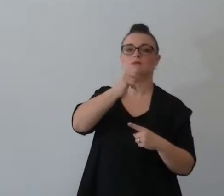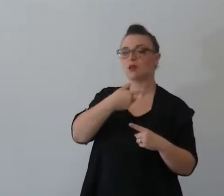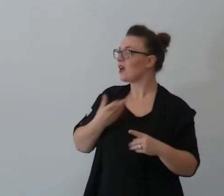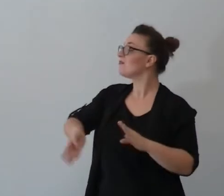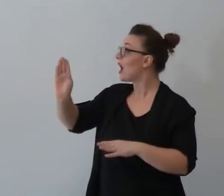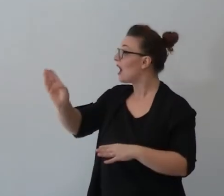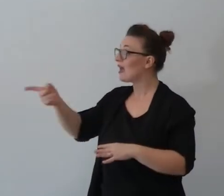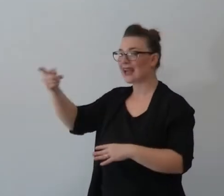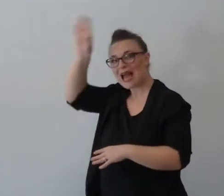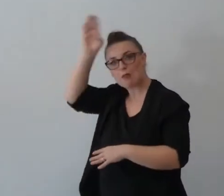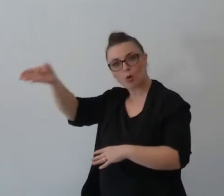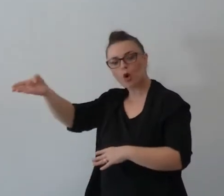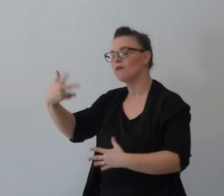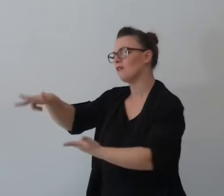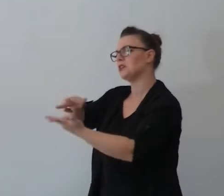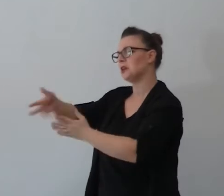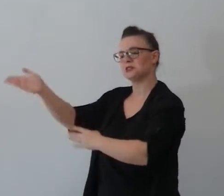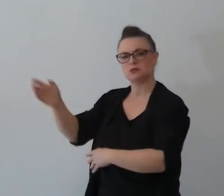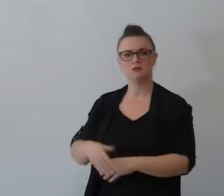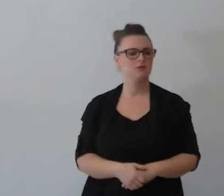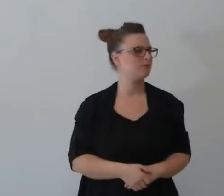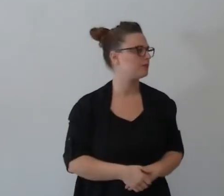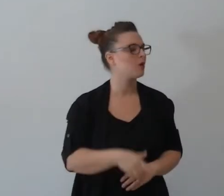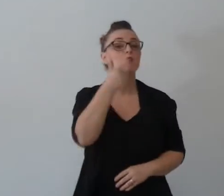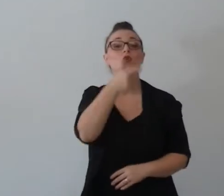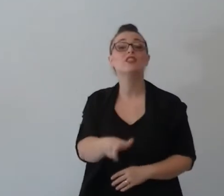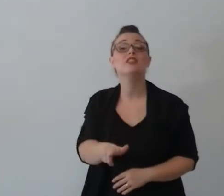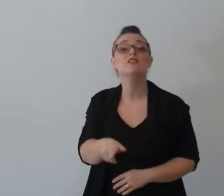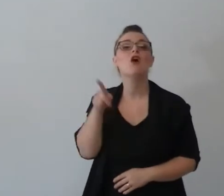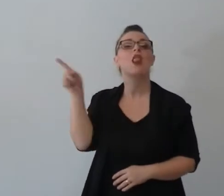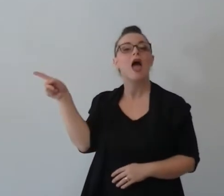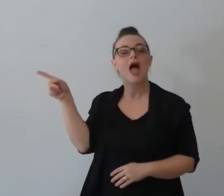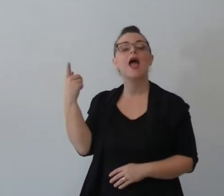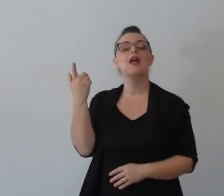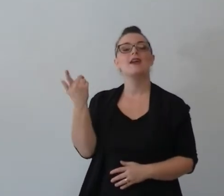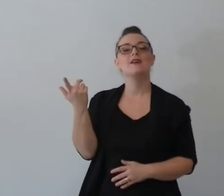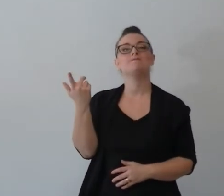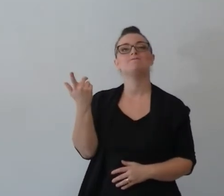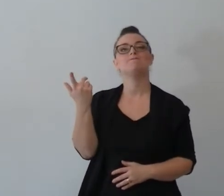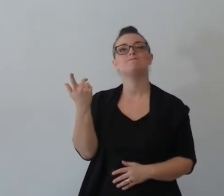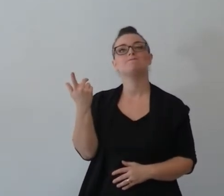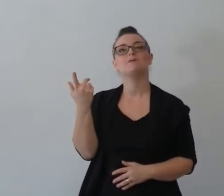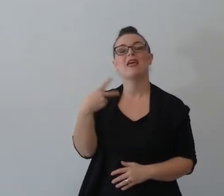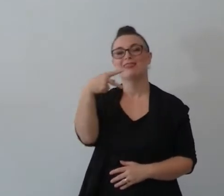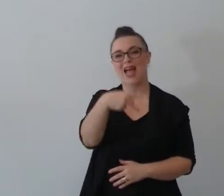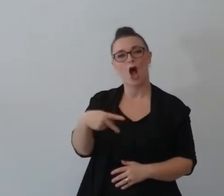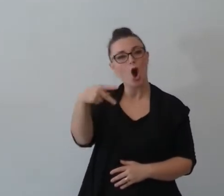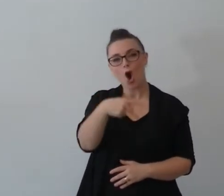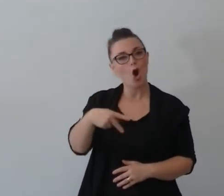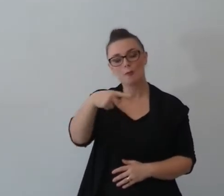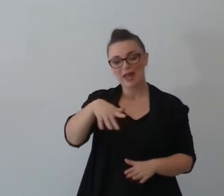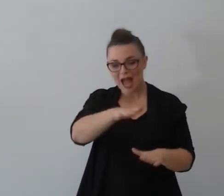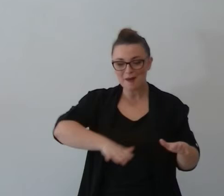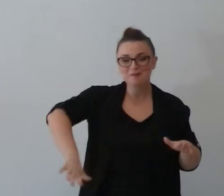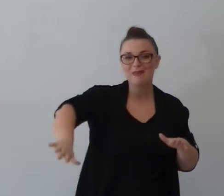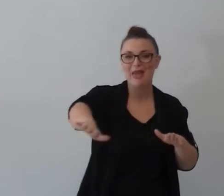alla fine era vissuto in quella cultura che aveva stabilito una formabilità in lei che rendeva